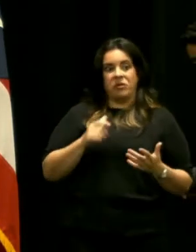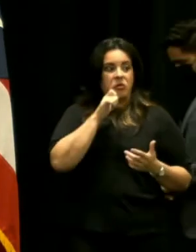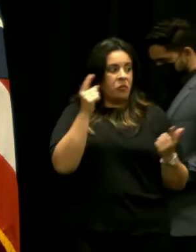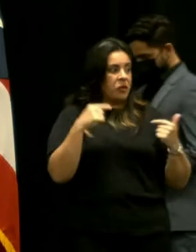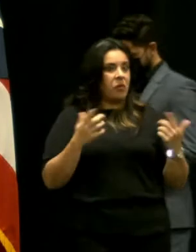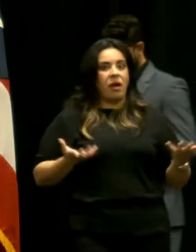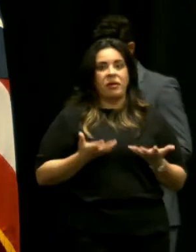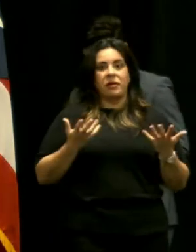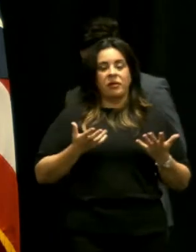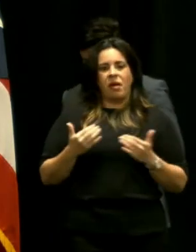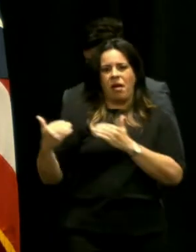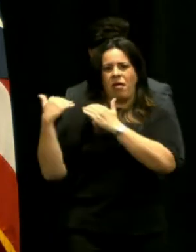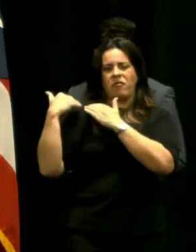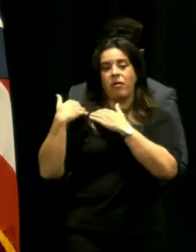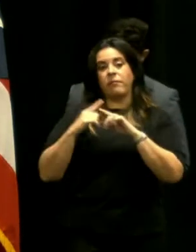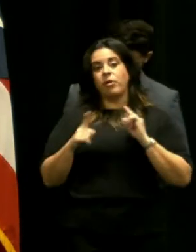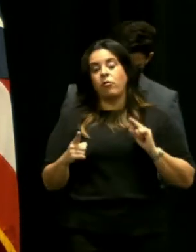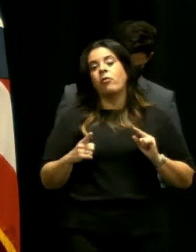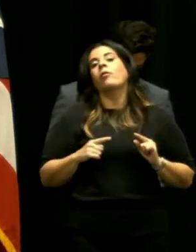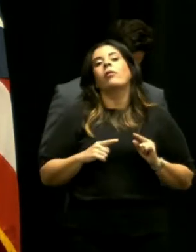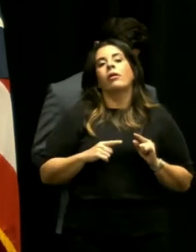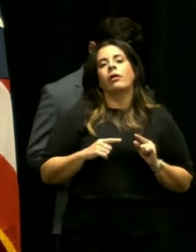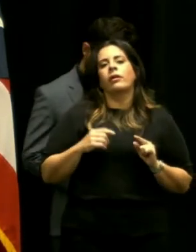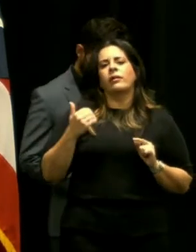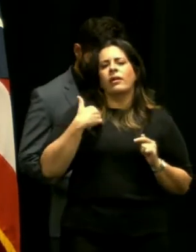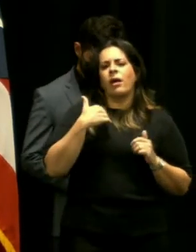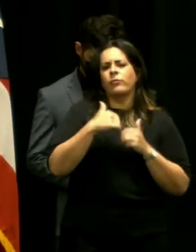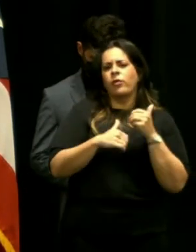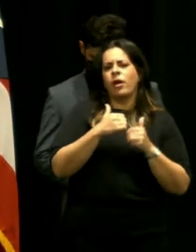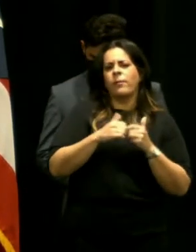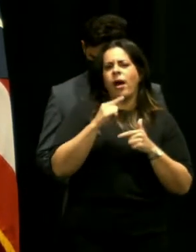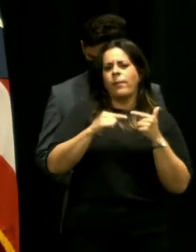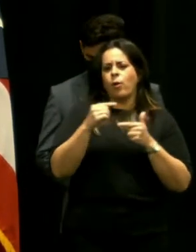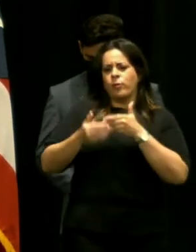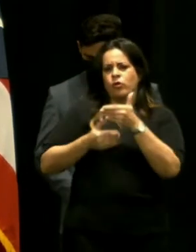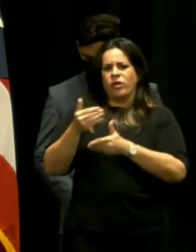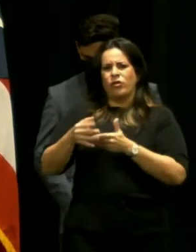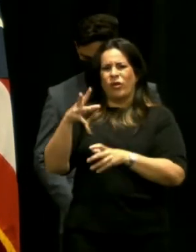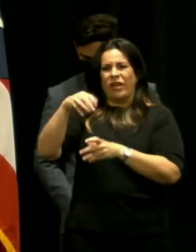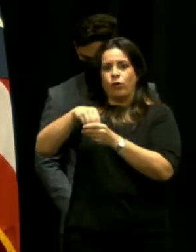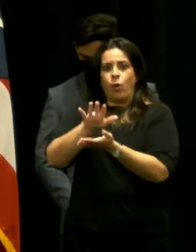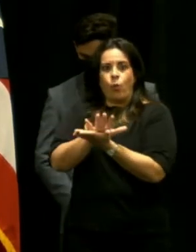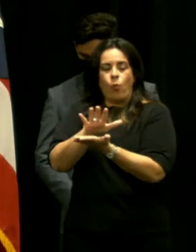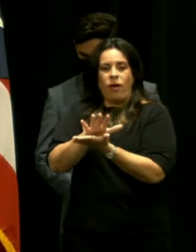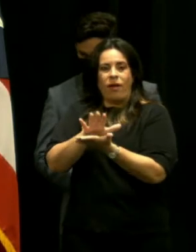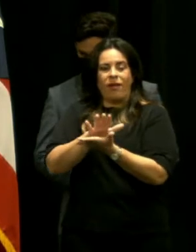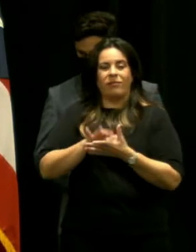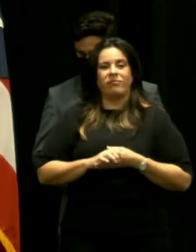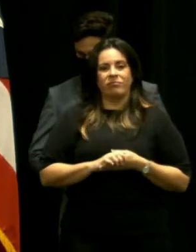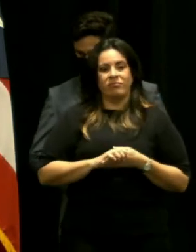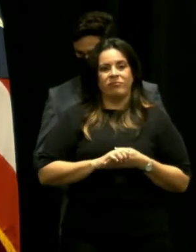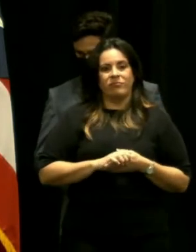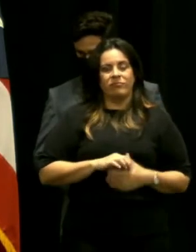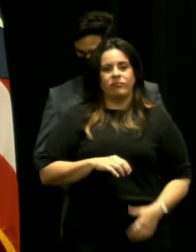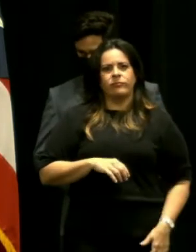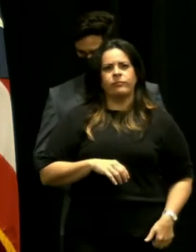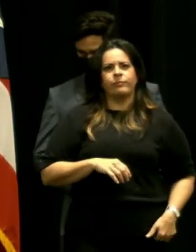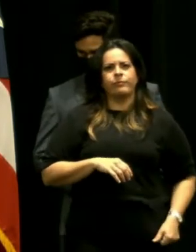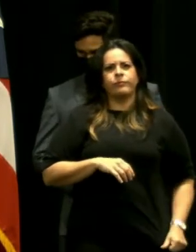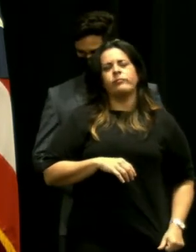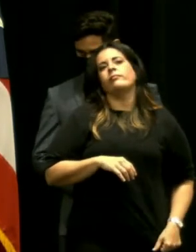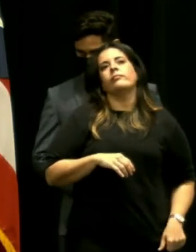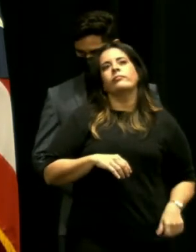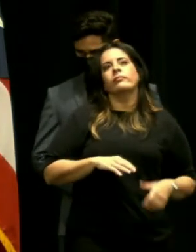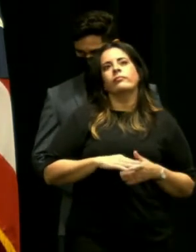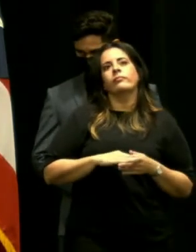de alto rango pero había una problemática sobre el protocolo en las escuelas en términos de si